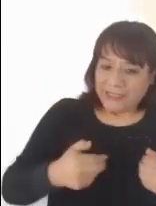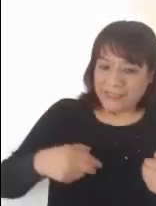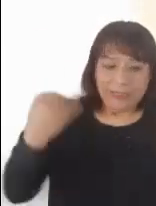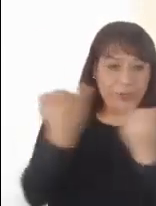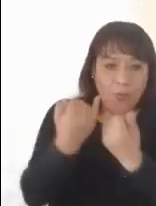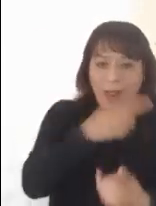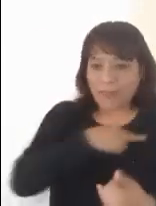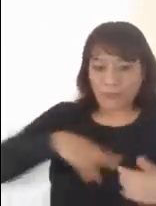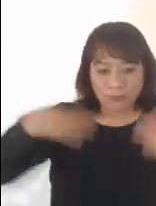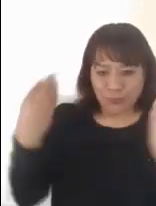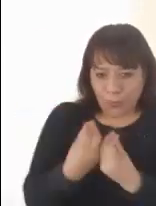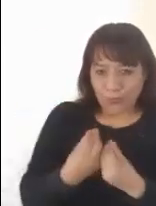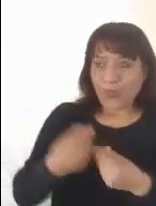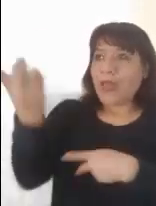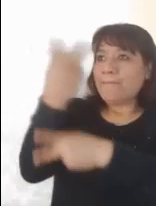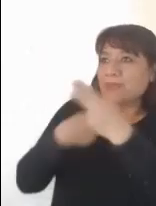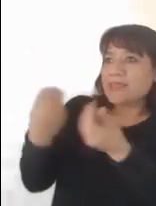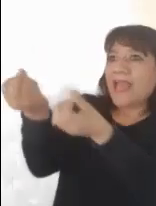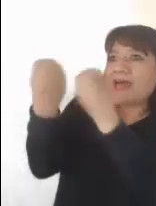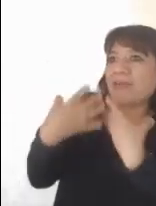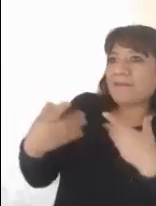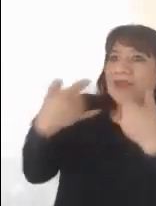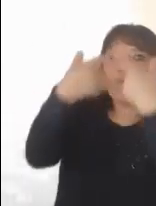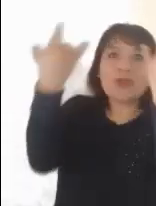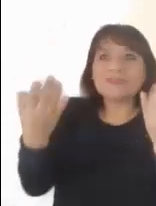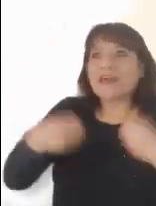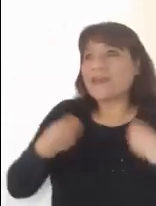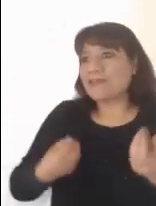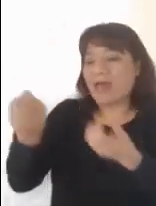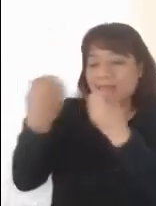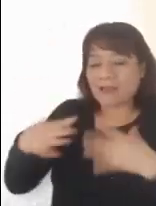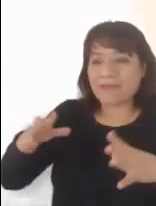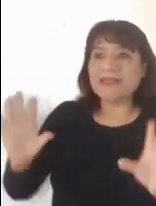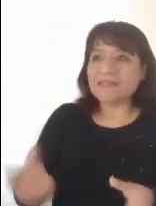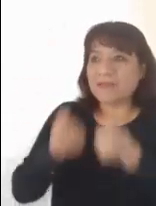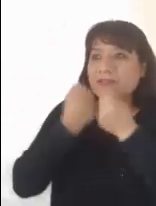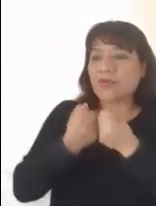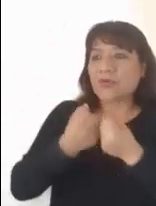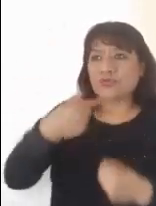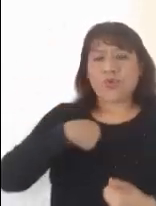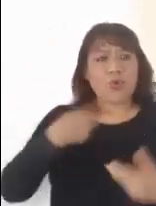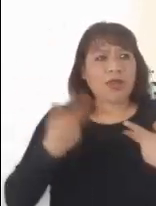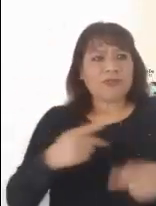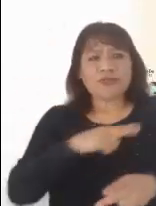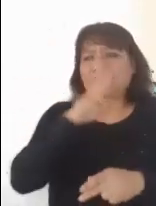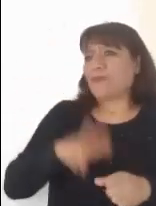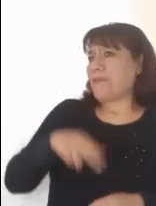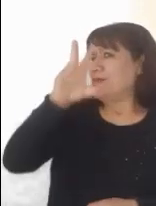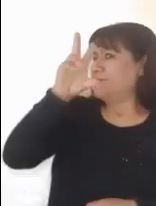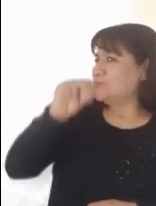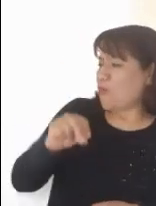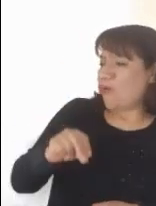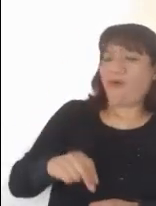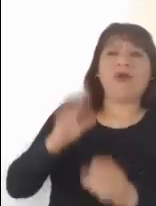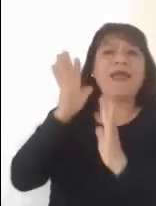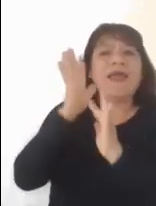Viene a asumir mi historia y viene a ofrecerme salvación. No soy para él uno más, un número o un pecador